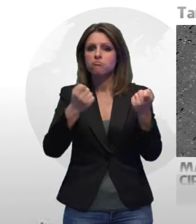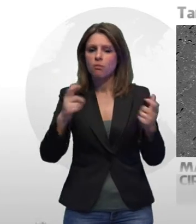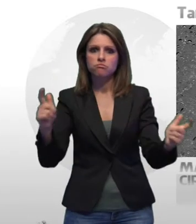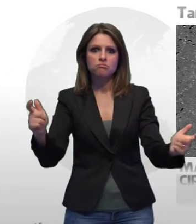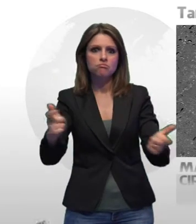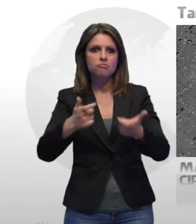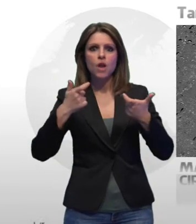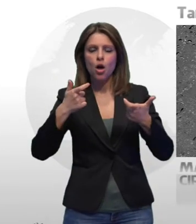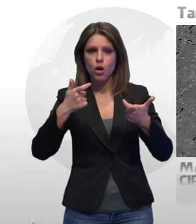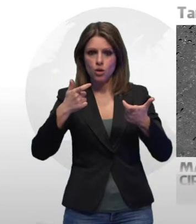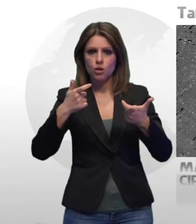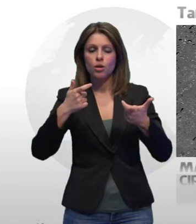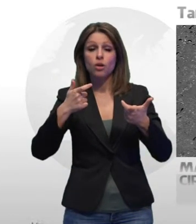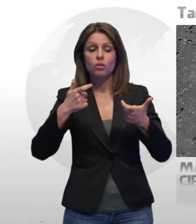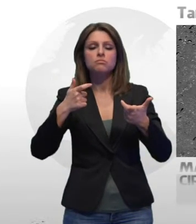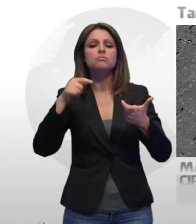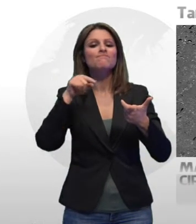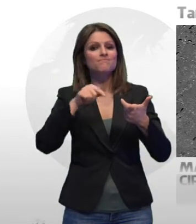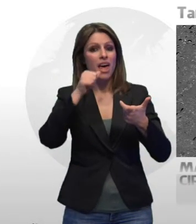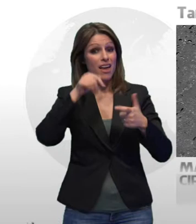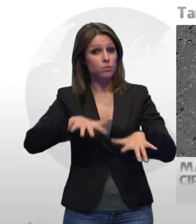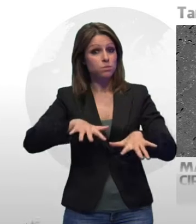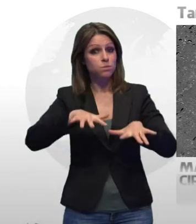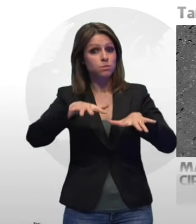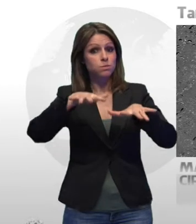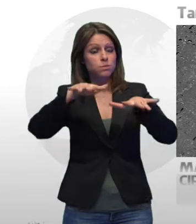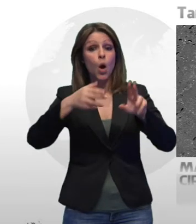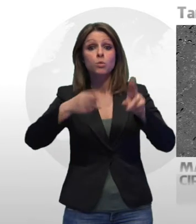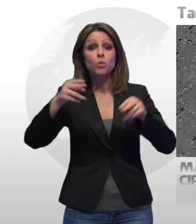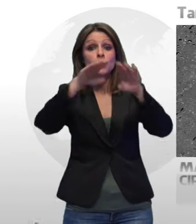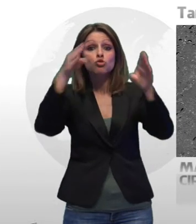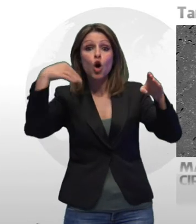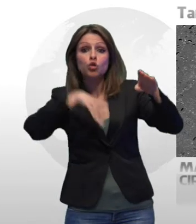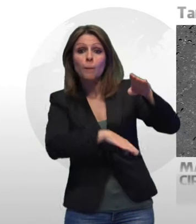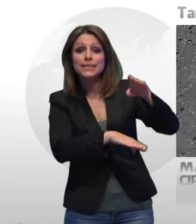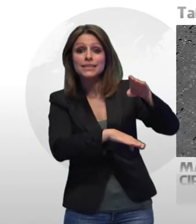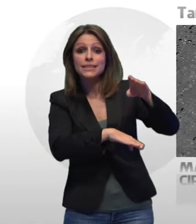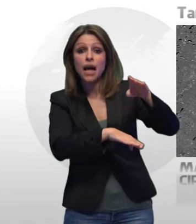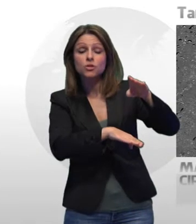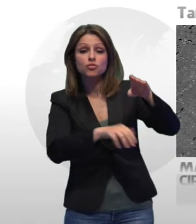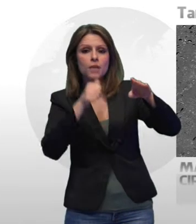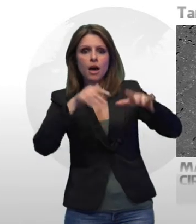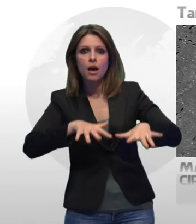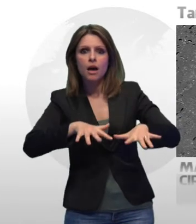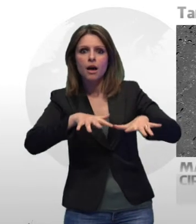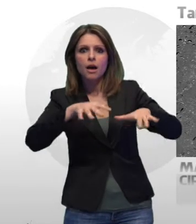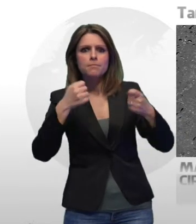essere rimasti in panne con le loro autovetture, soprattutto nei sottopassaggi allagati e impraticabili.